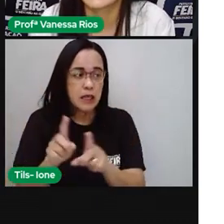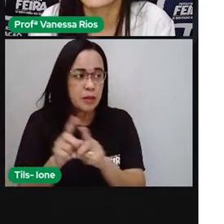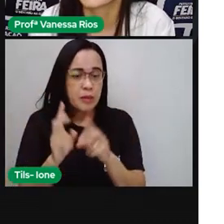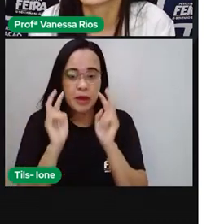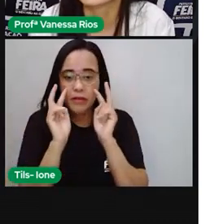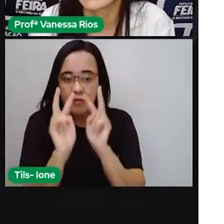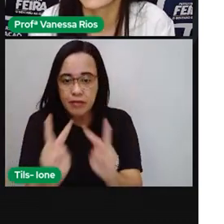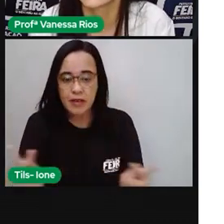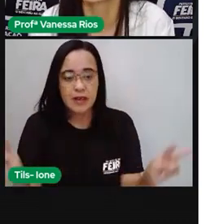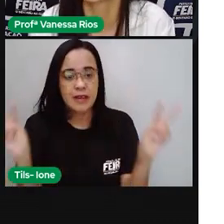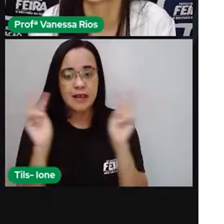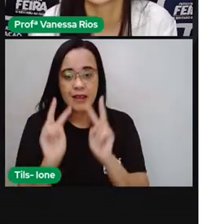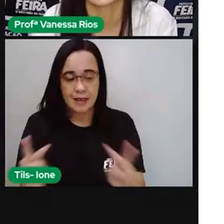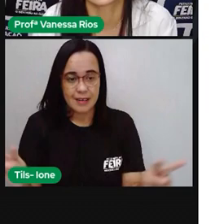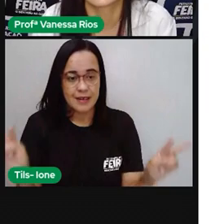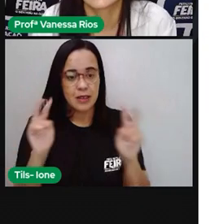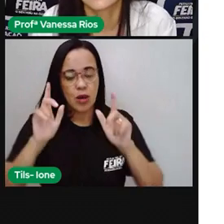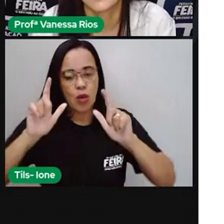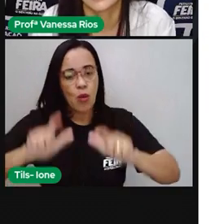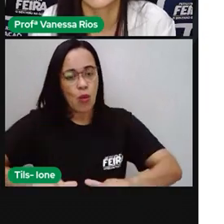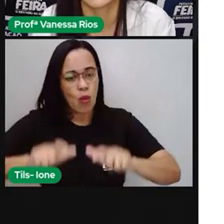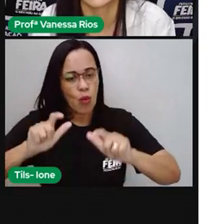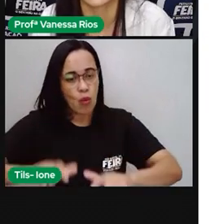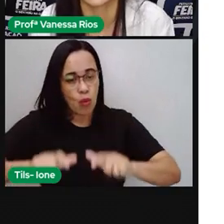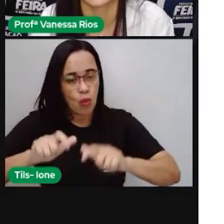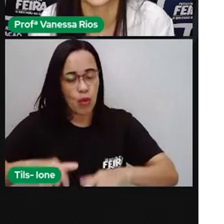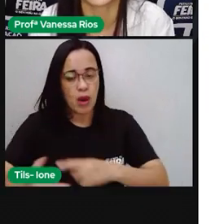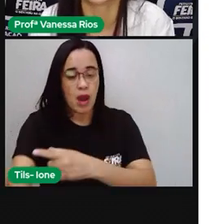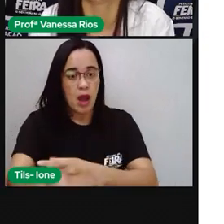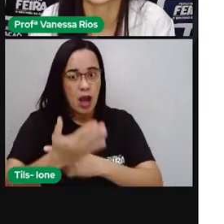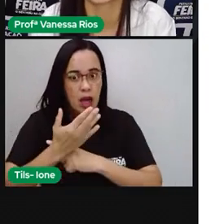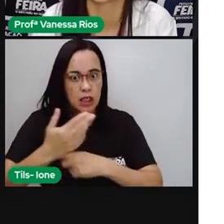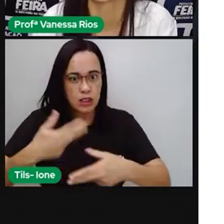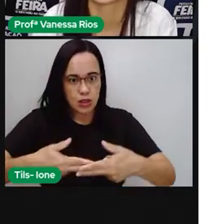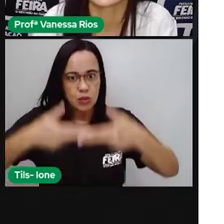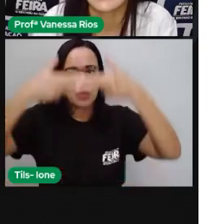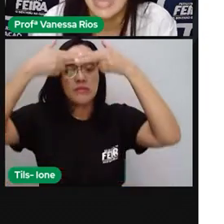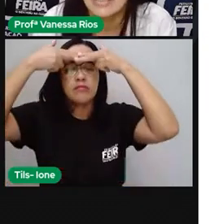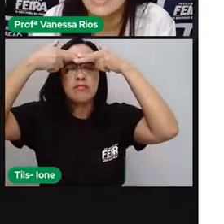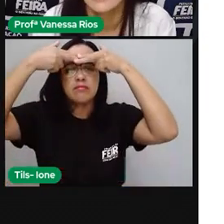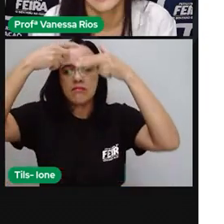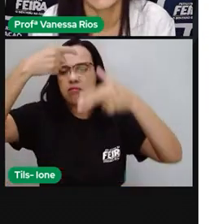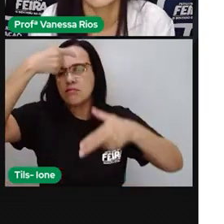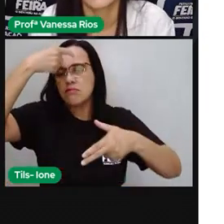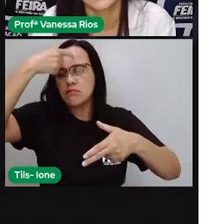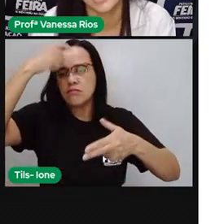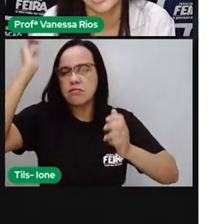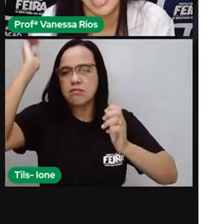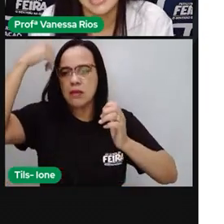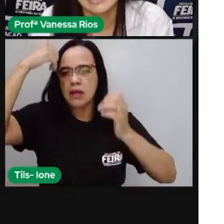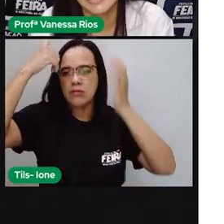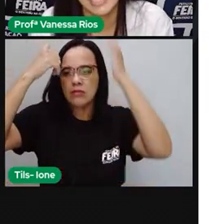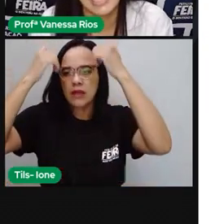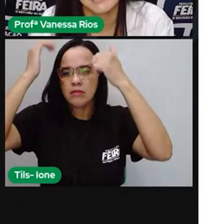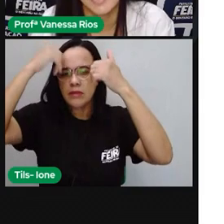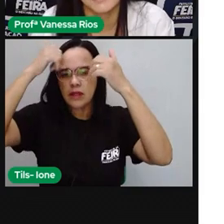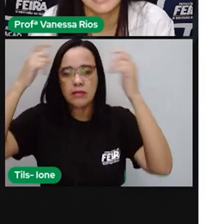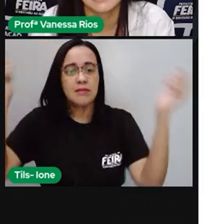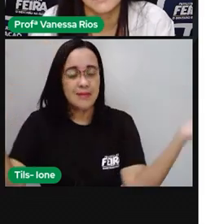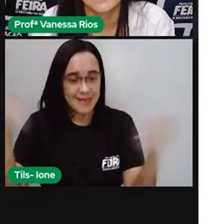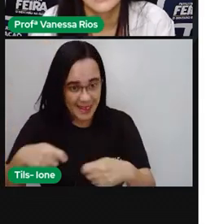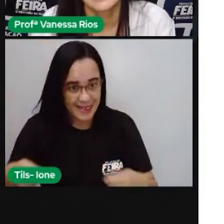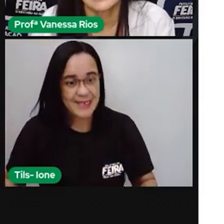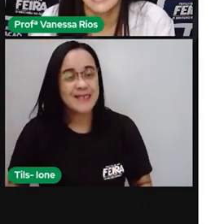lugar que permita a concentração para que você esteja ali inteiramente ligado ao que você está lendo naquele